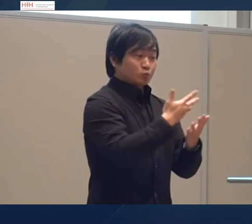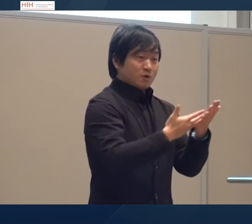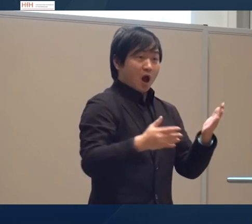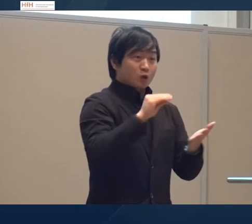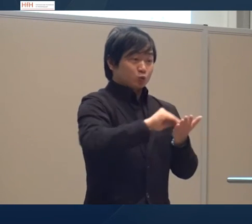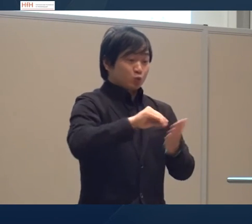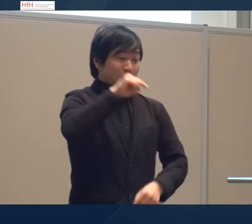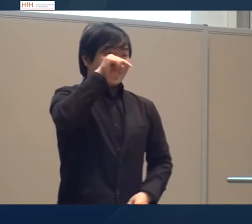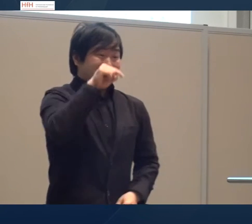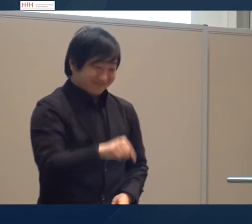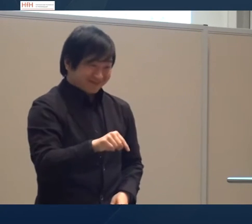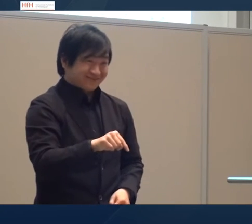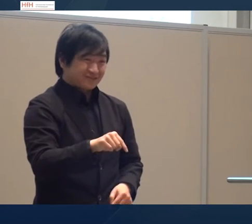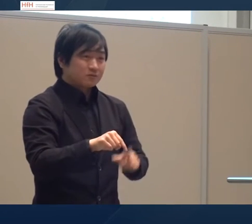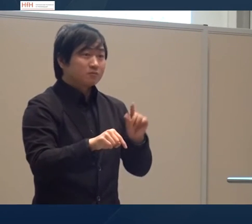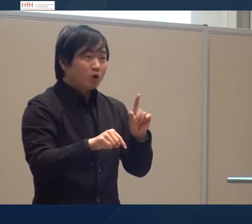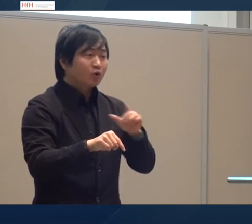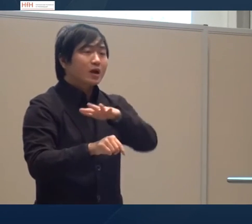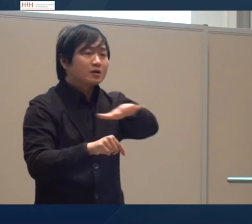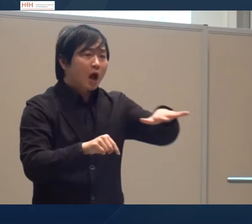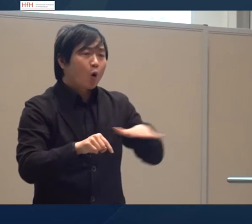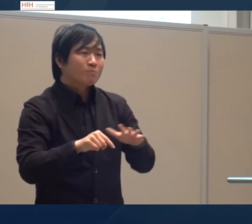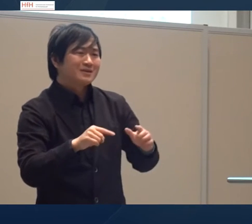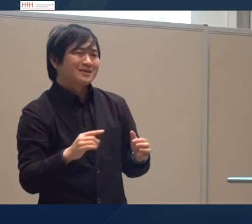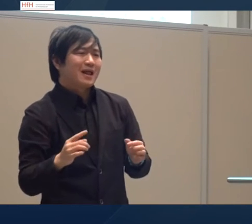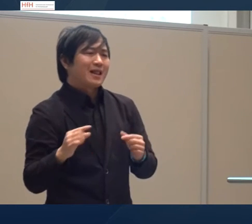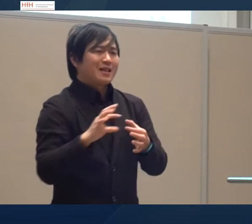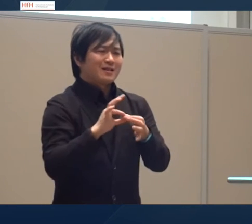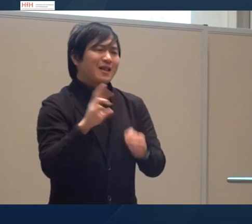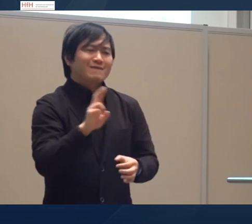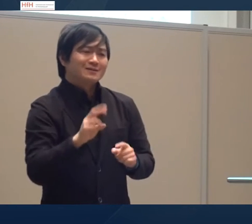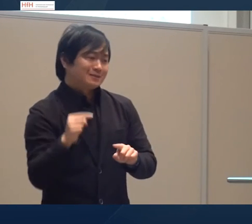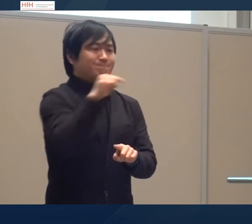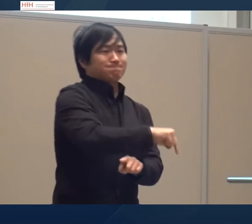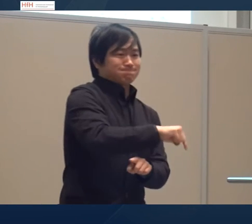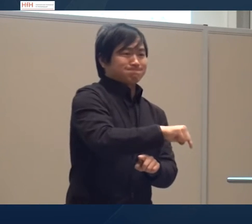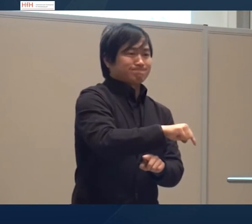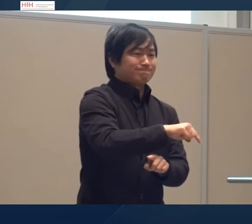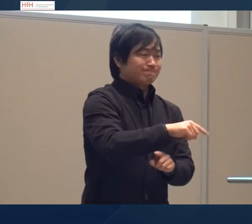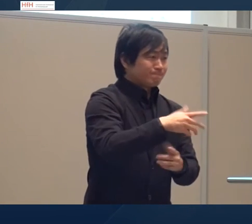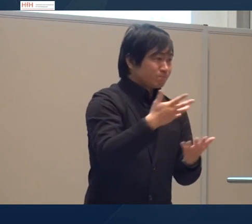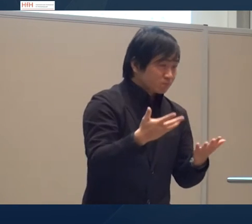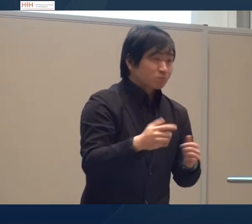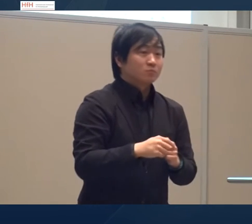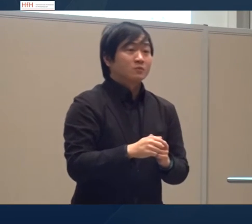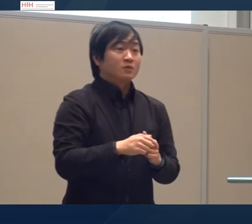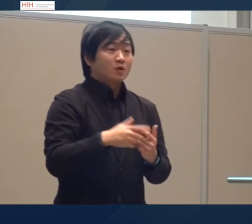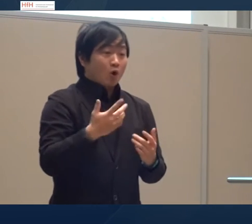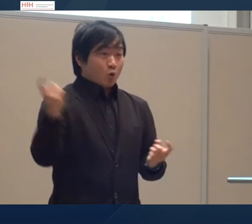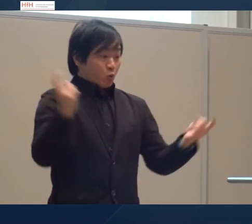Sprachschule und der Verweis auf den Ort das bedeutet es ist eine Raumverbindung eine reflexive Aussage die Leute kommen